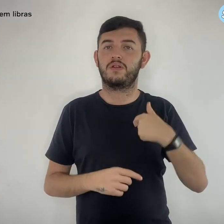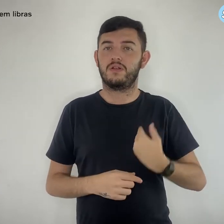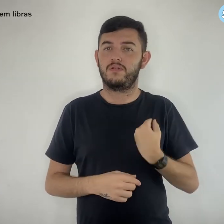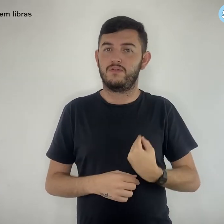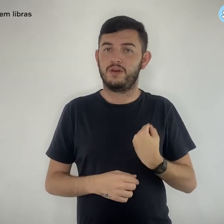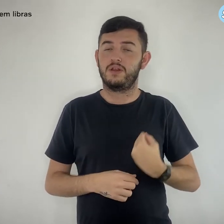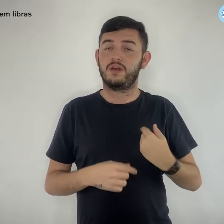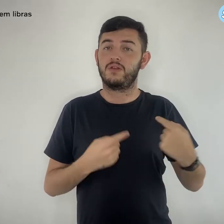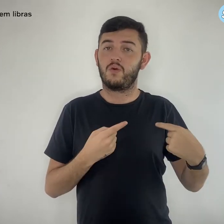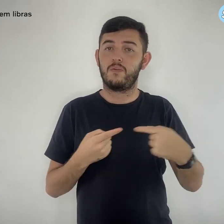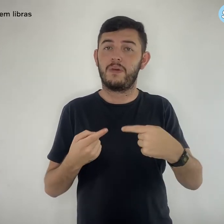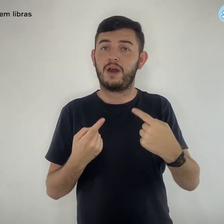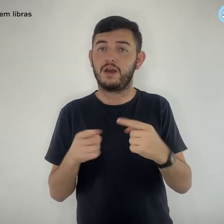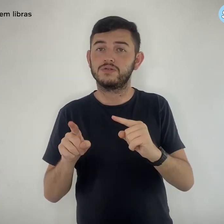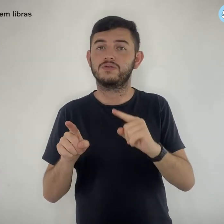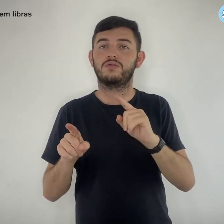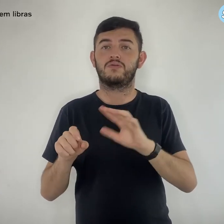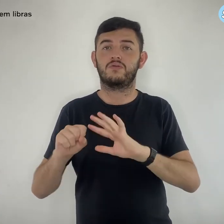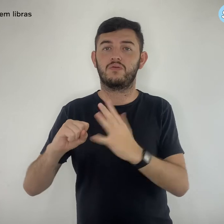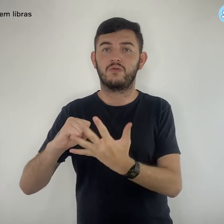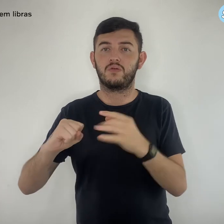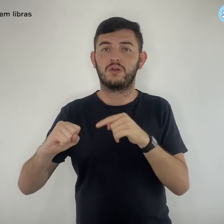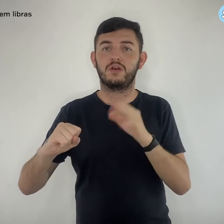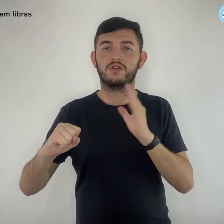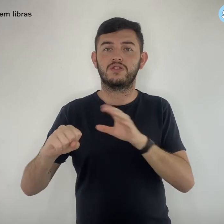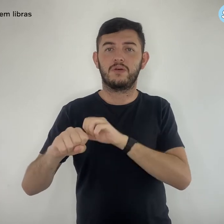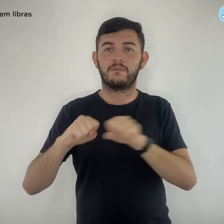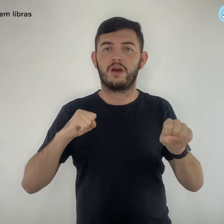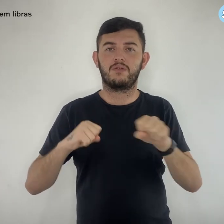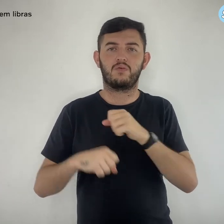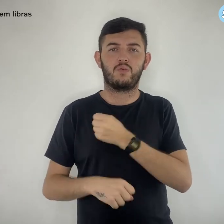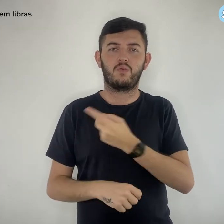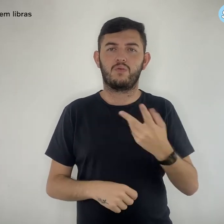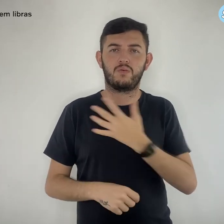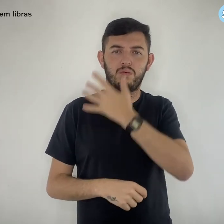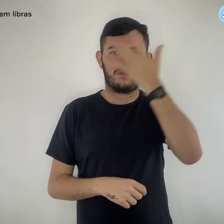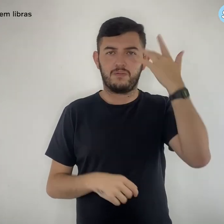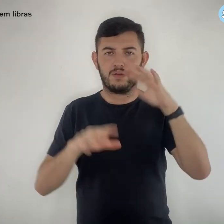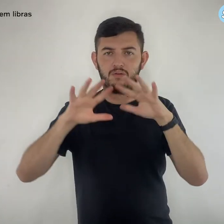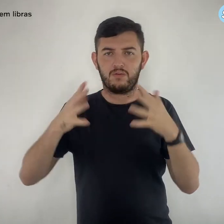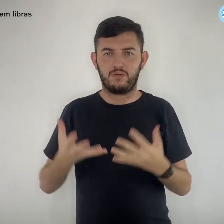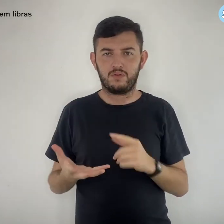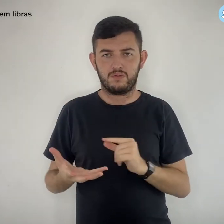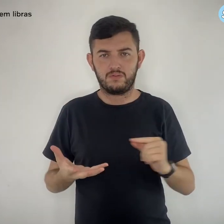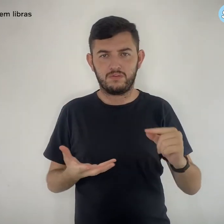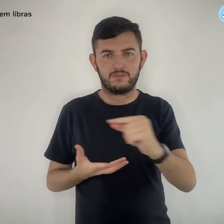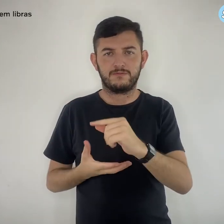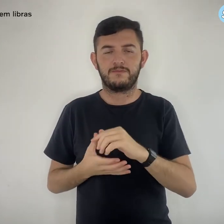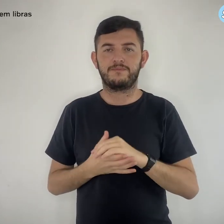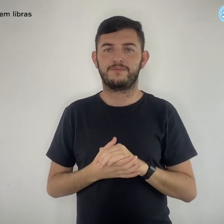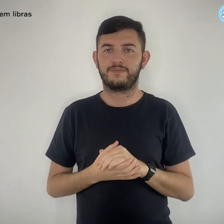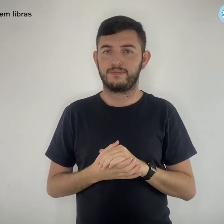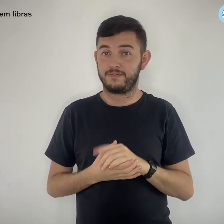e pelo combate a este vírus que matou milhões de pessoas ao redor do mundo. Se